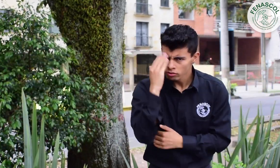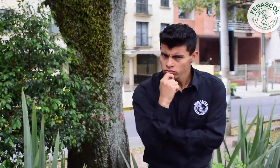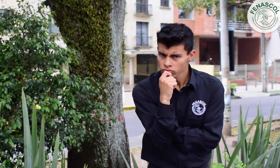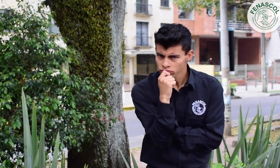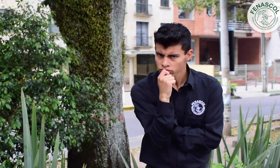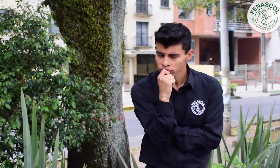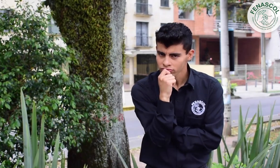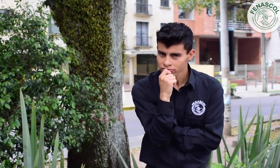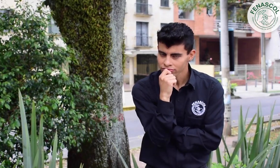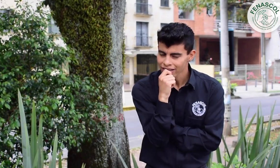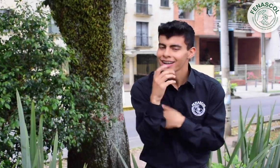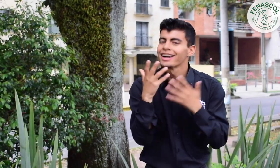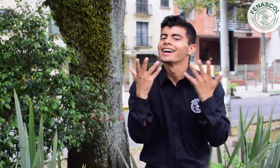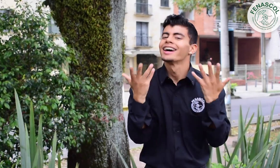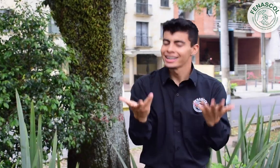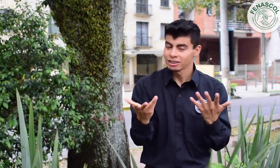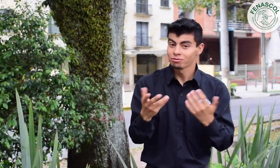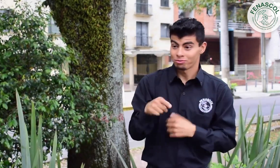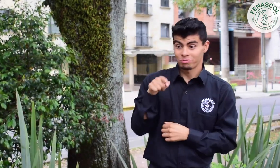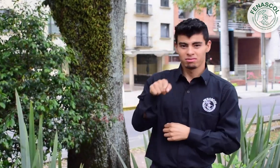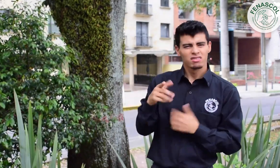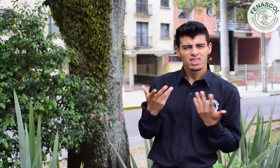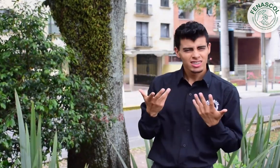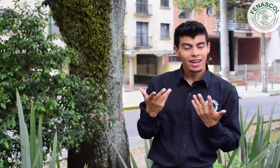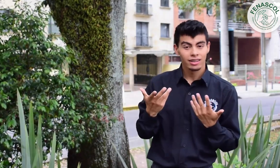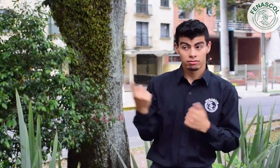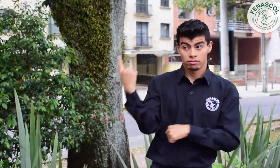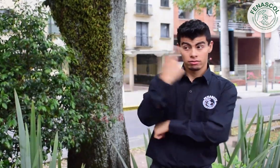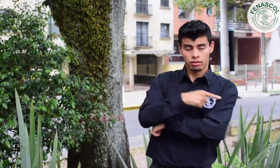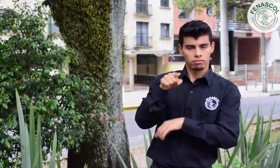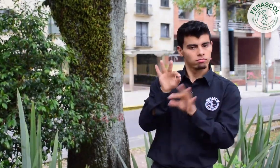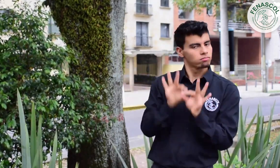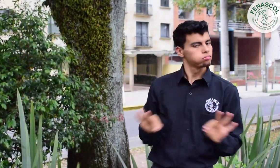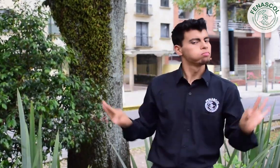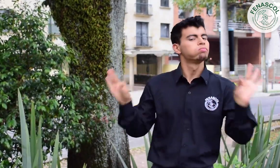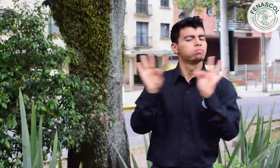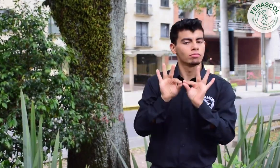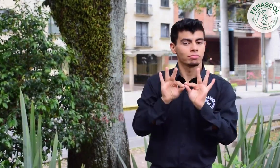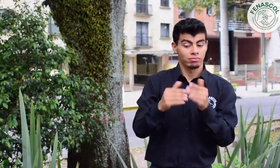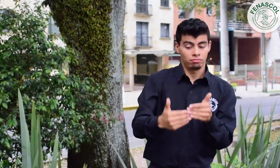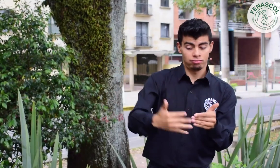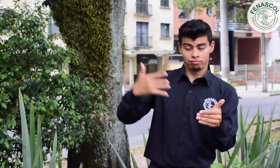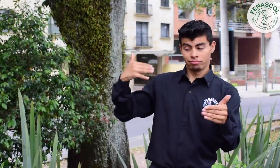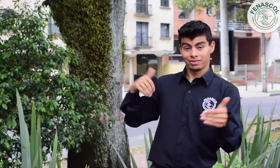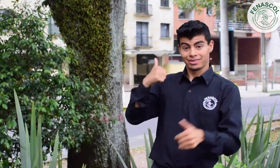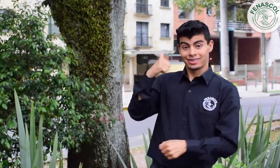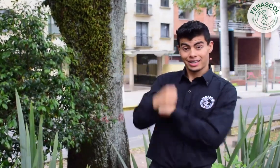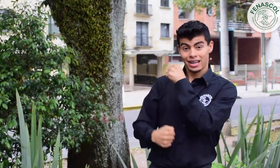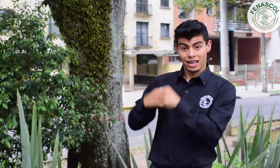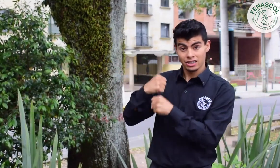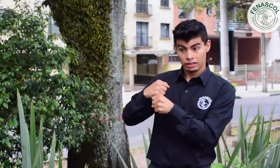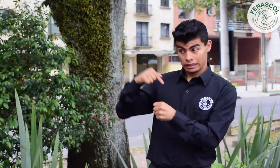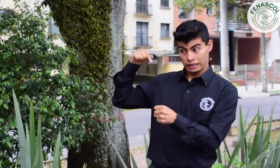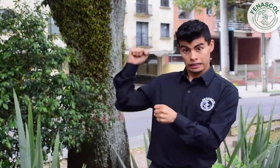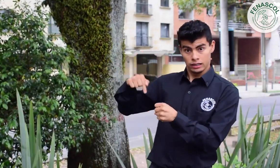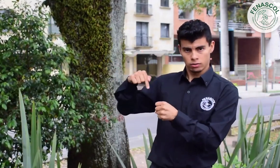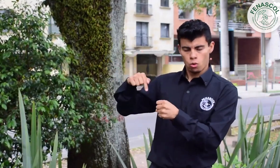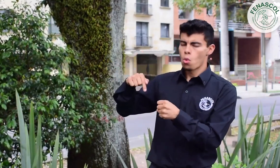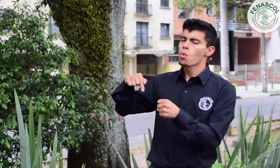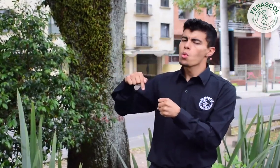¿ustedes saben por qué? Lo que pasa es que hace 10 años, el 27 de febrero, se reunieron representantes de personas